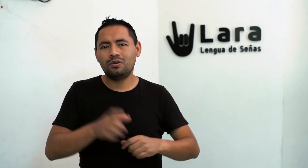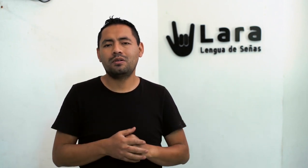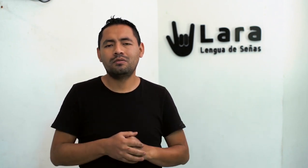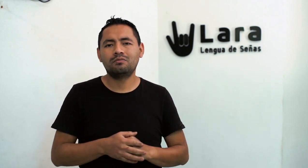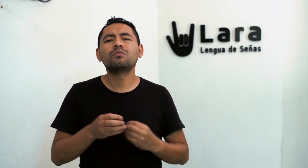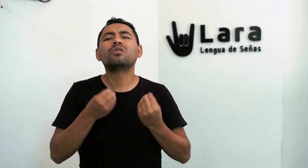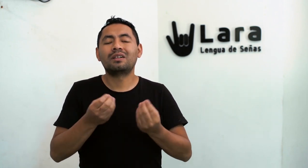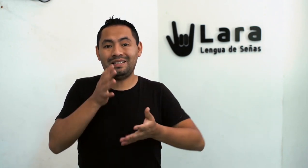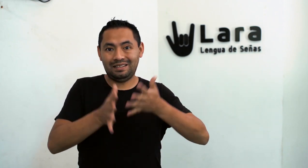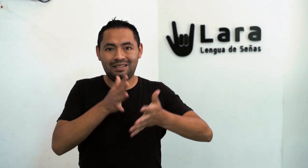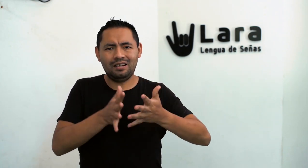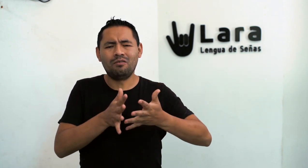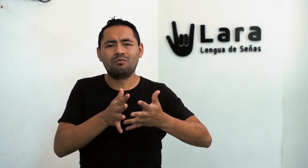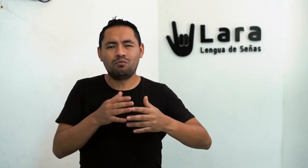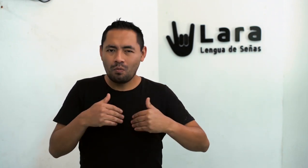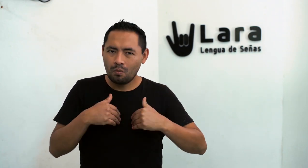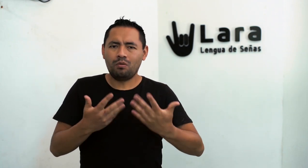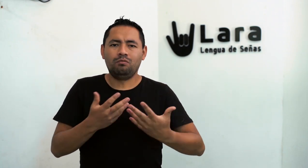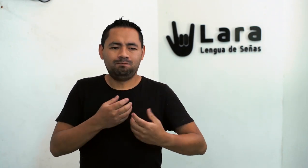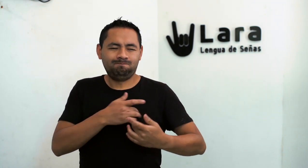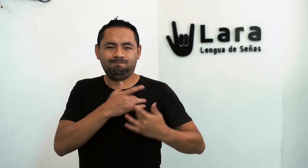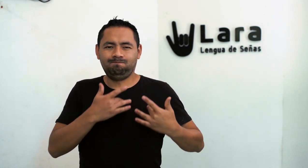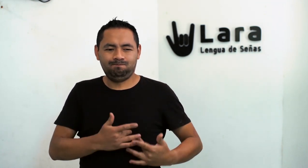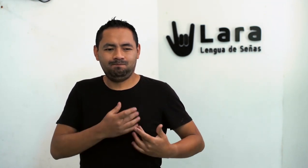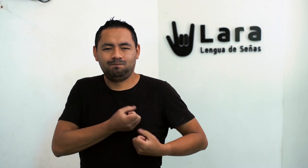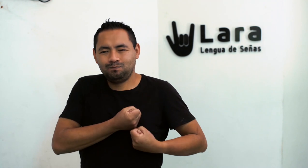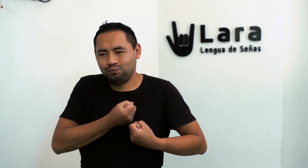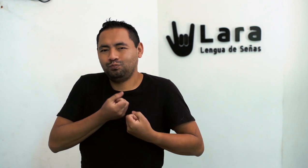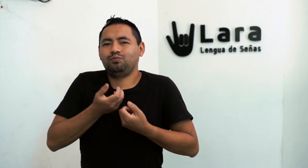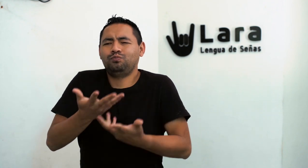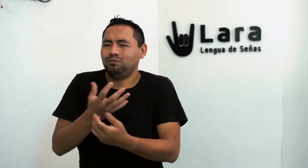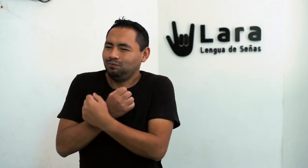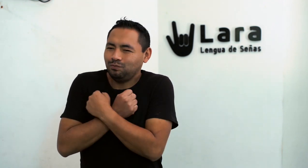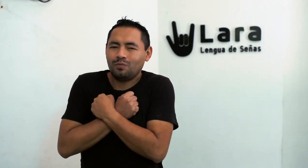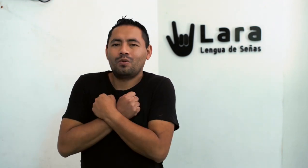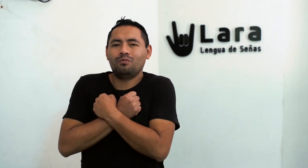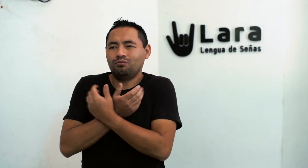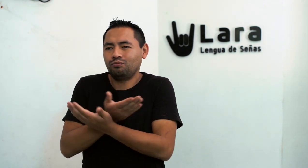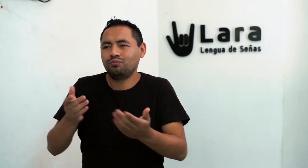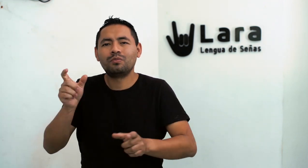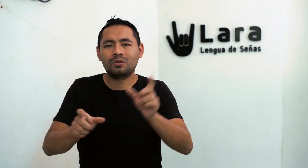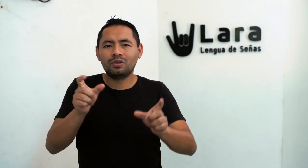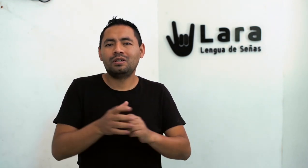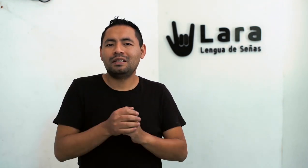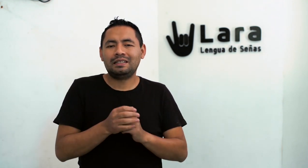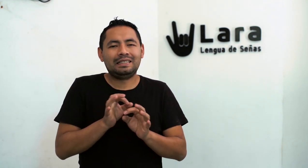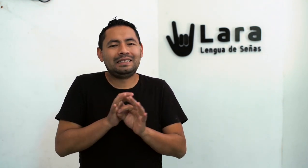porque con la lengua de señas puedes expresar el cariño hacia otras personas sin necesidad de